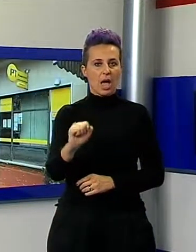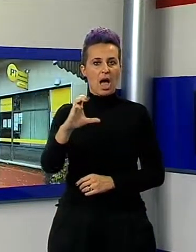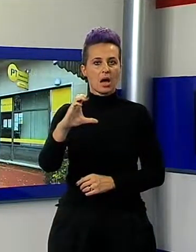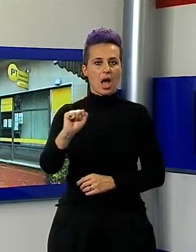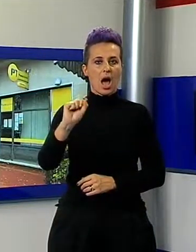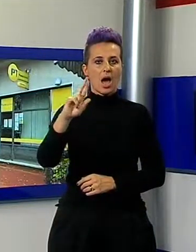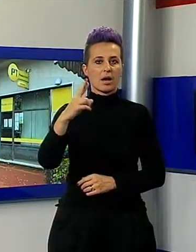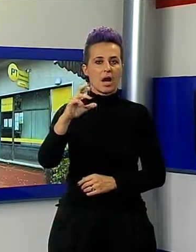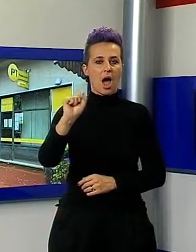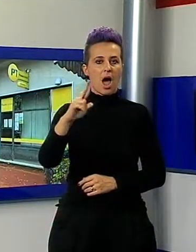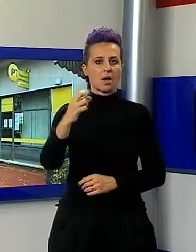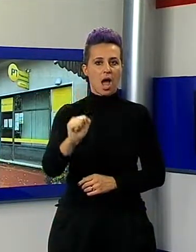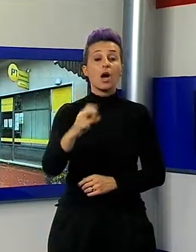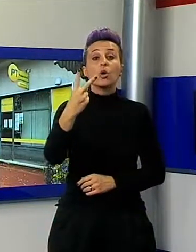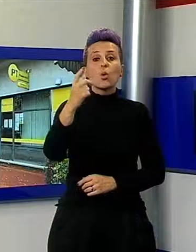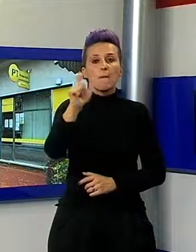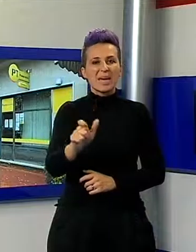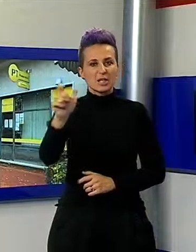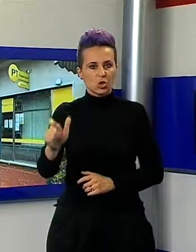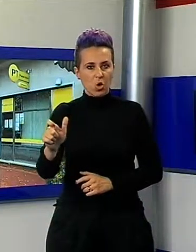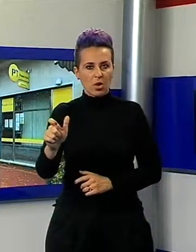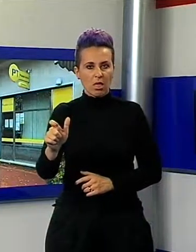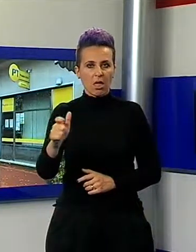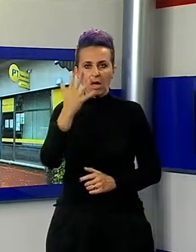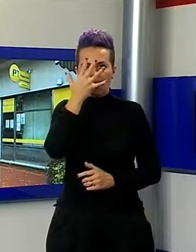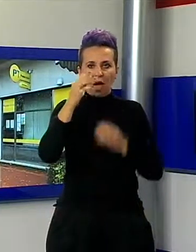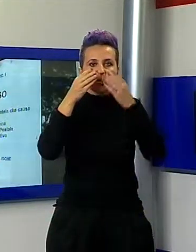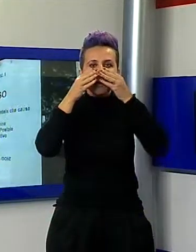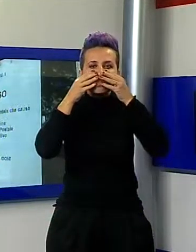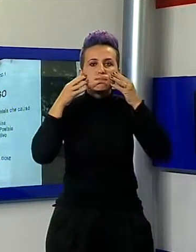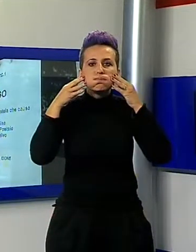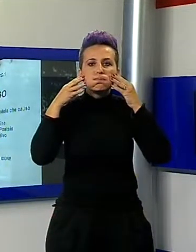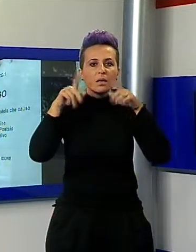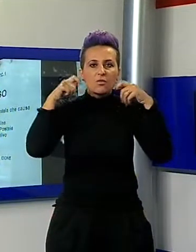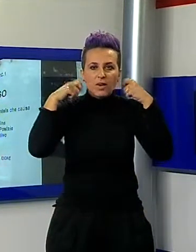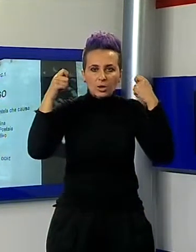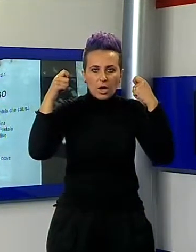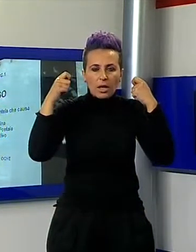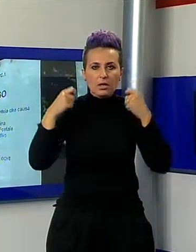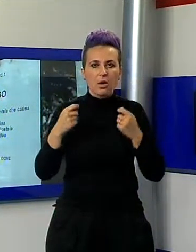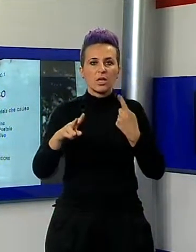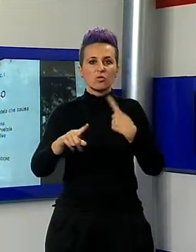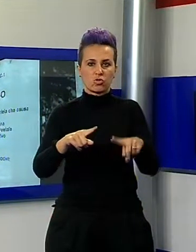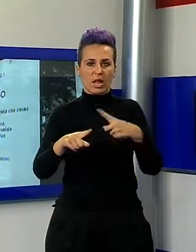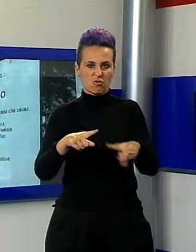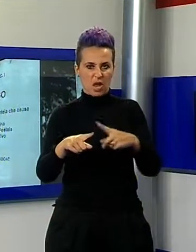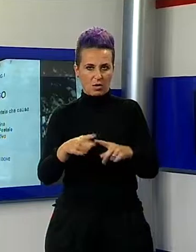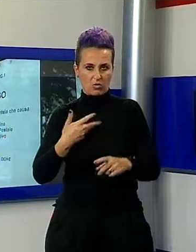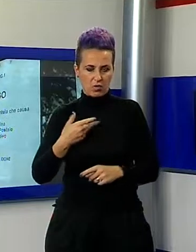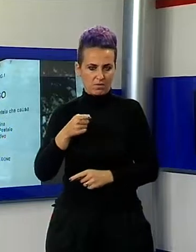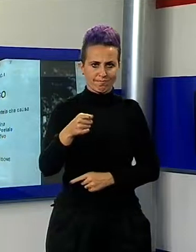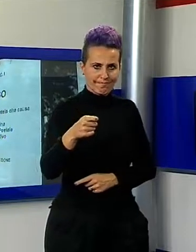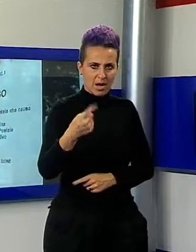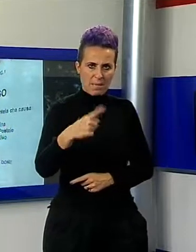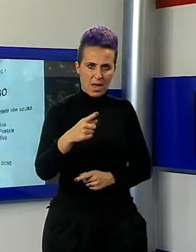di mattina, in due a volto semi coperto da un fazzoletto, si sono introdotti armati di trincetti e intenzionati a farsi consegnare il